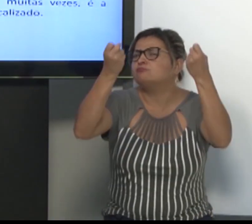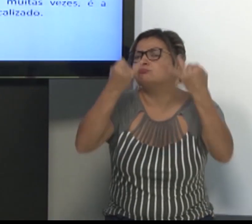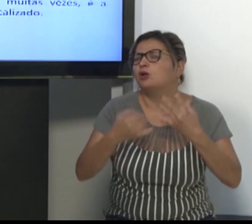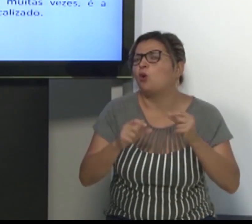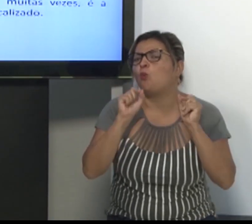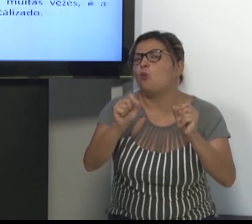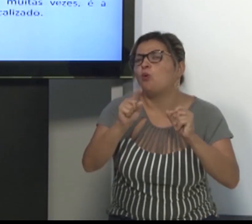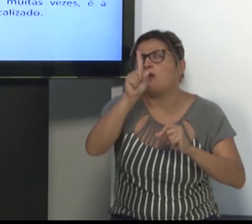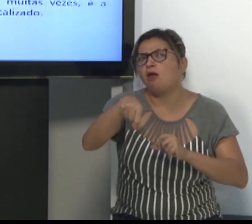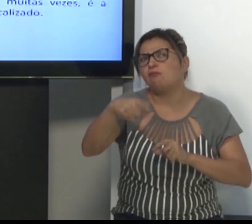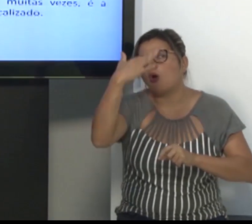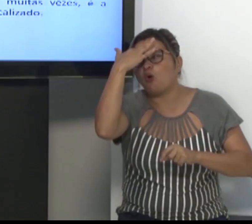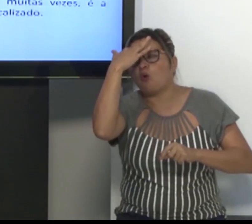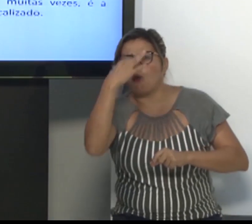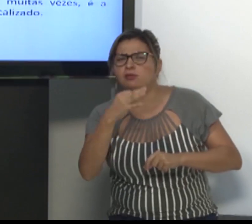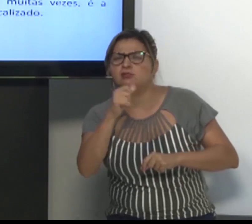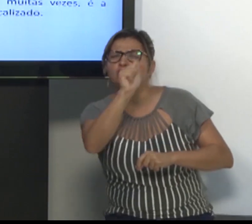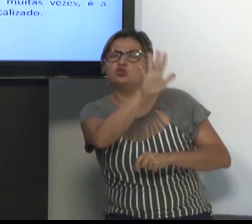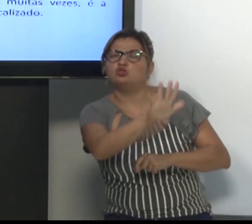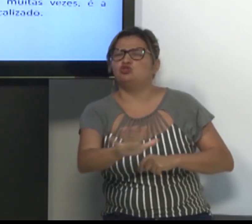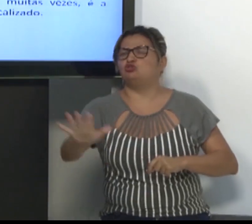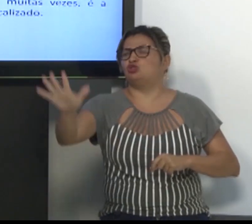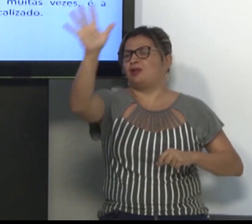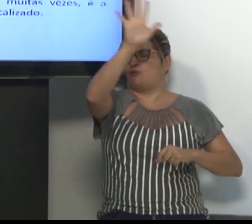Agora, vamos para a compreensão geral.